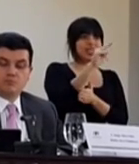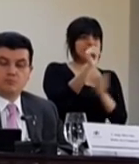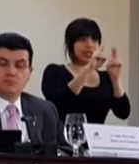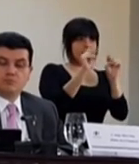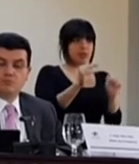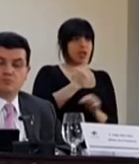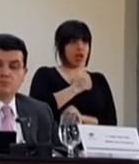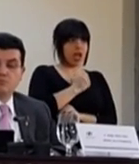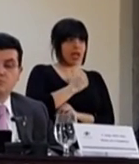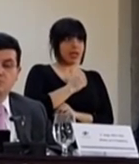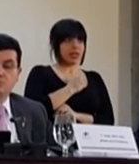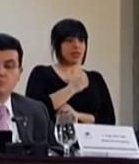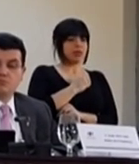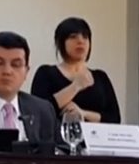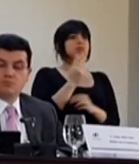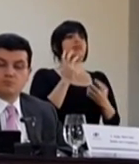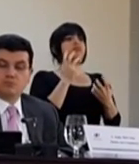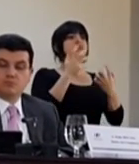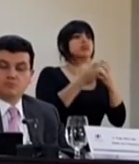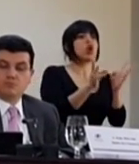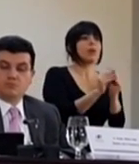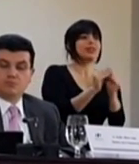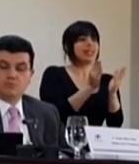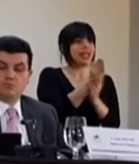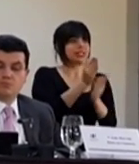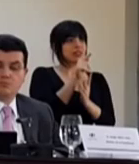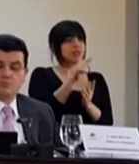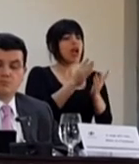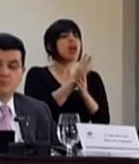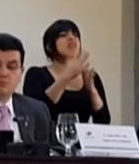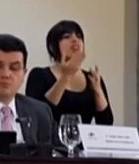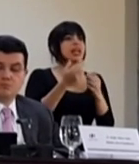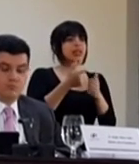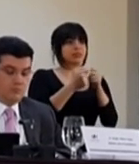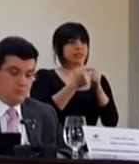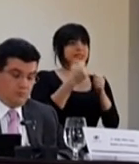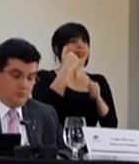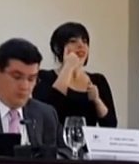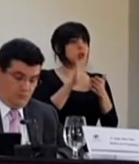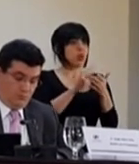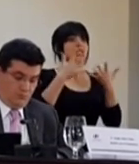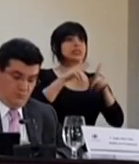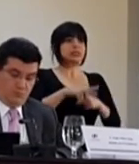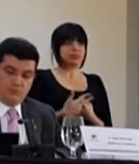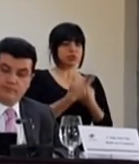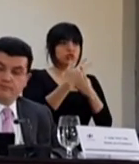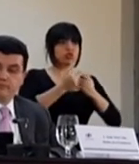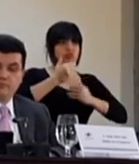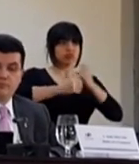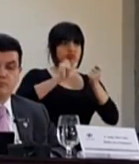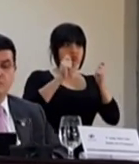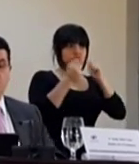virtual a la condición de accesibilidad por medio de dispositivos móviles. Ya se inició esa conversión